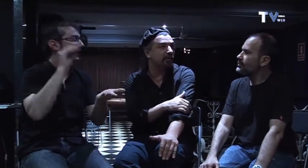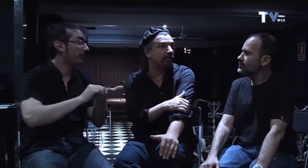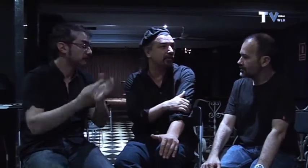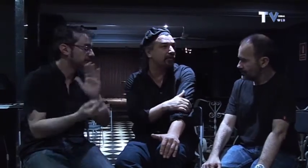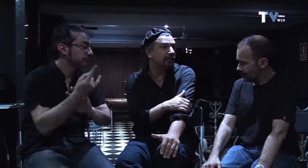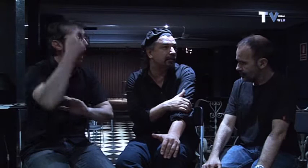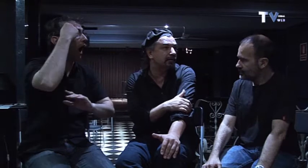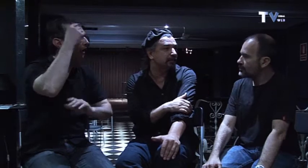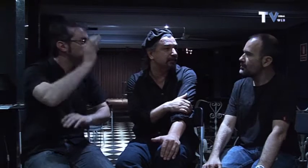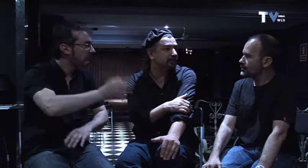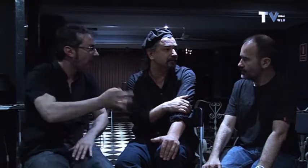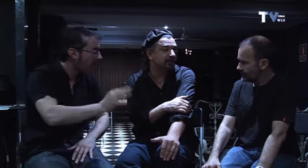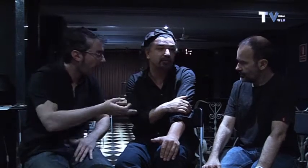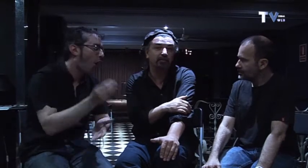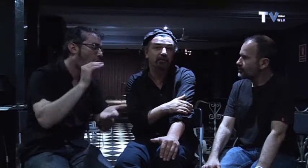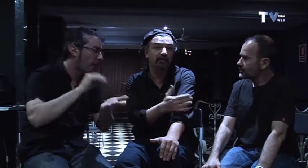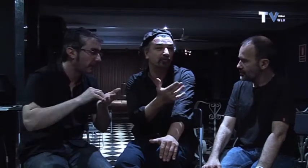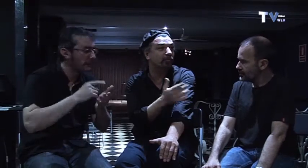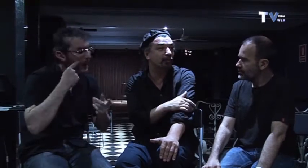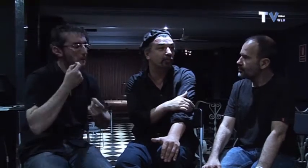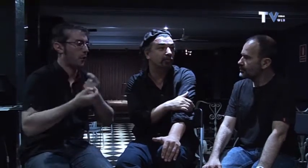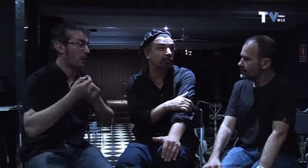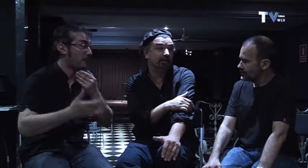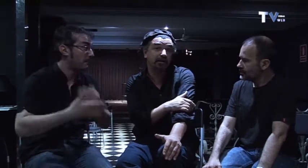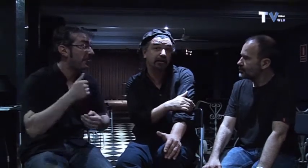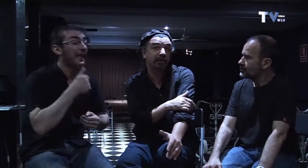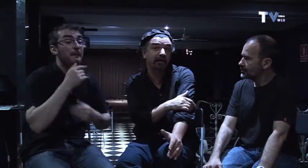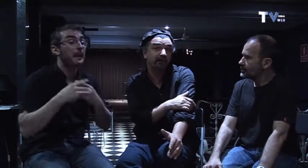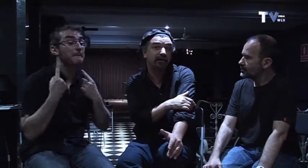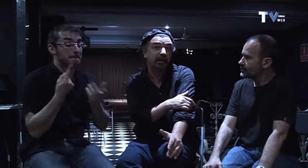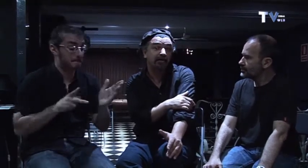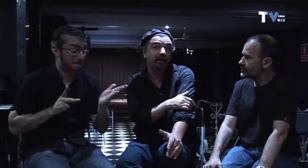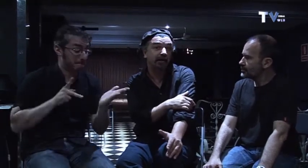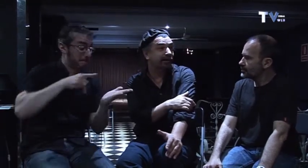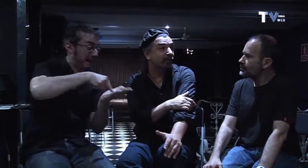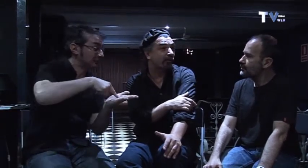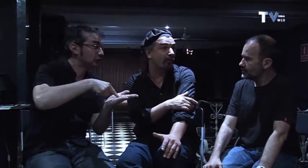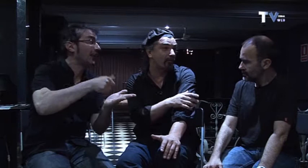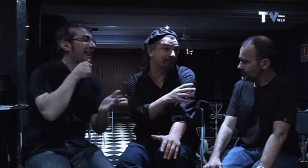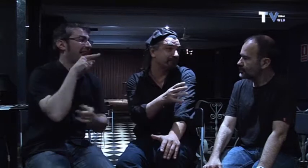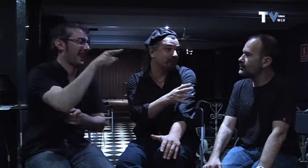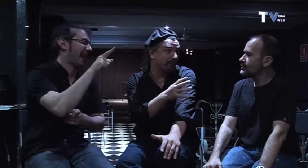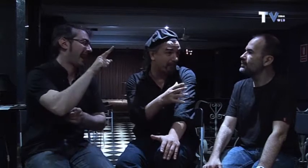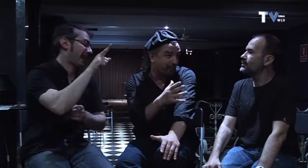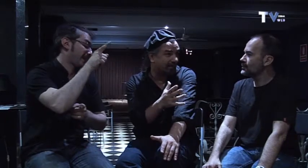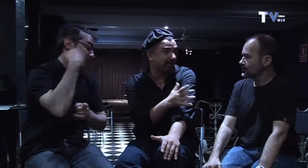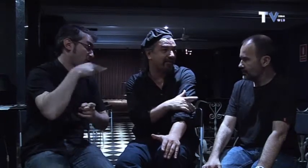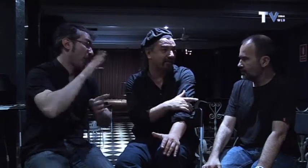vez y de hecho empezamos con el monólogo que creo que es el género más fácil